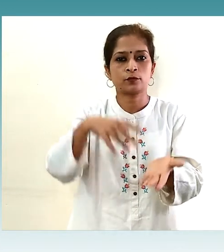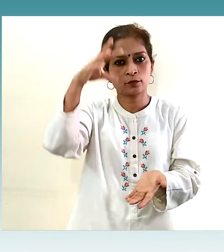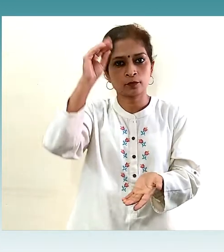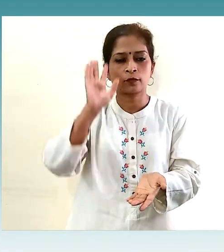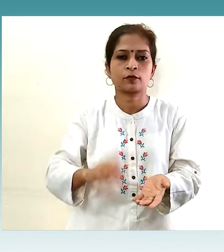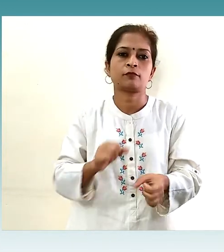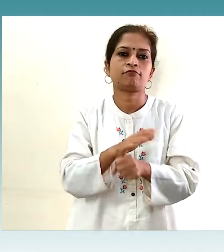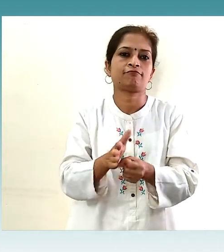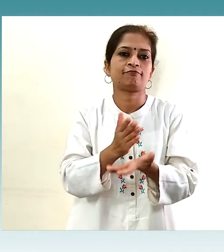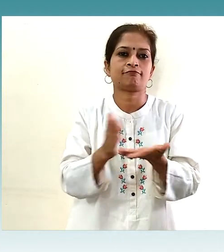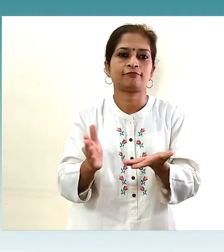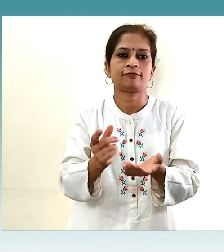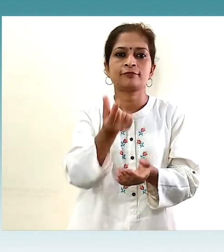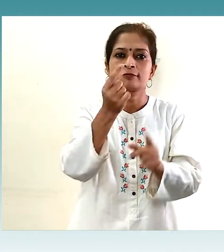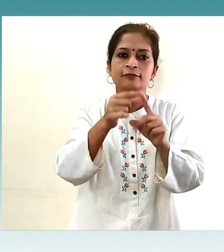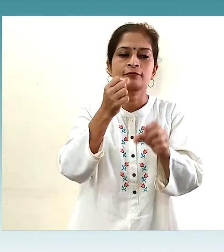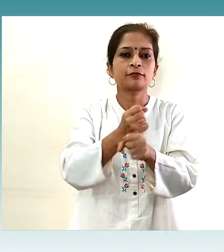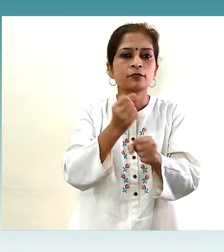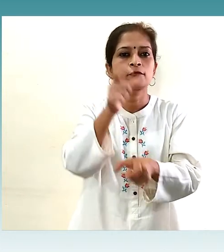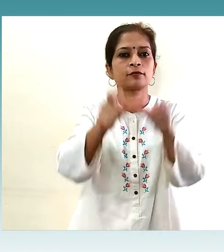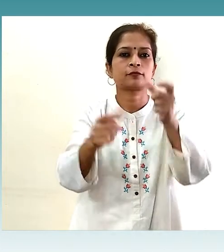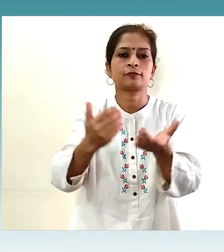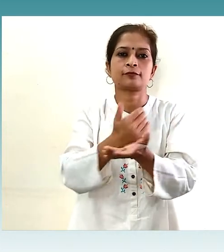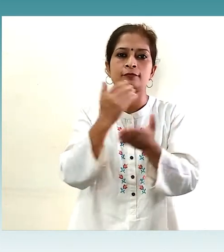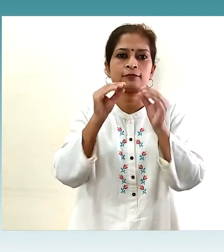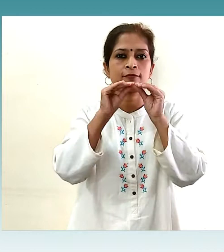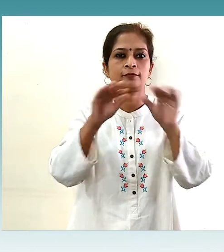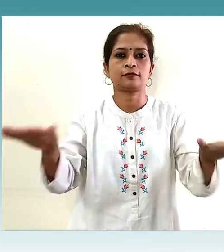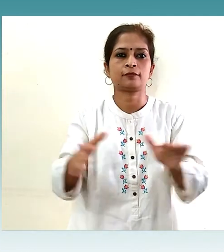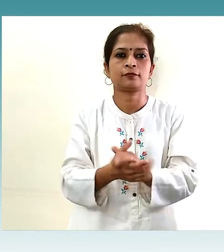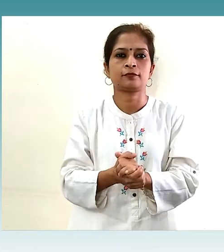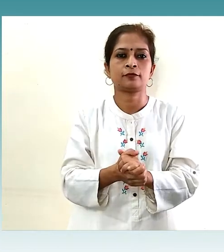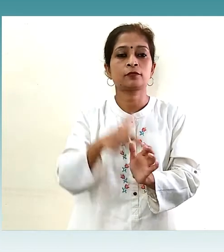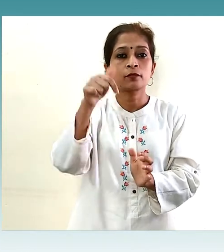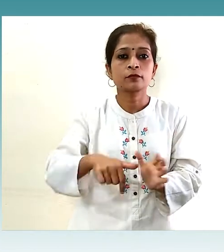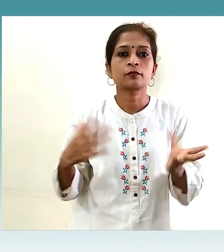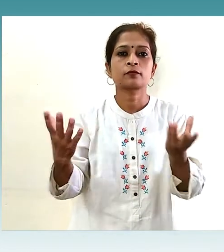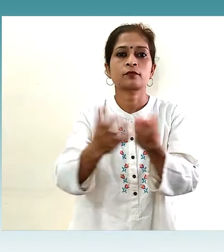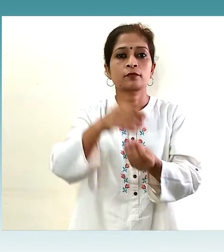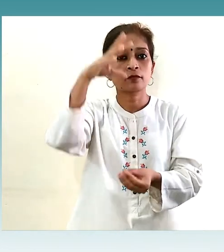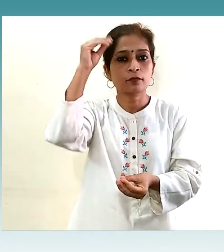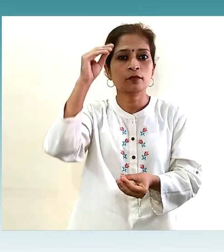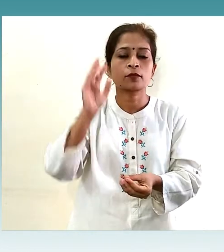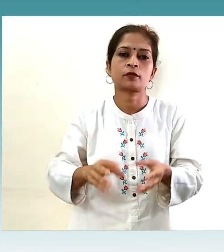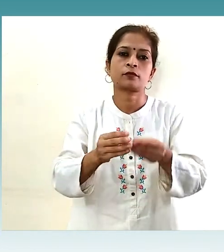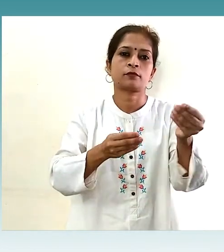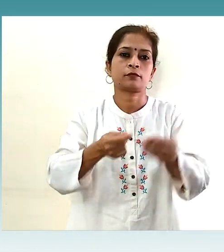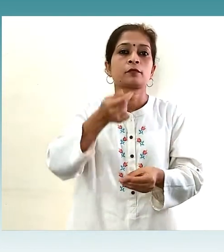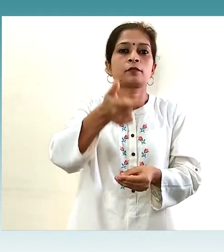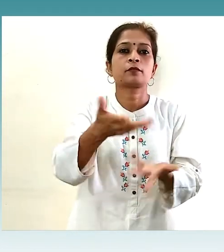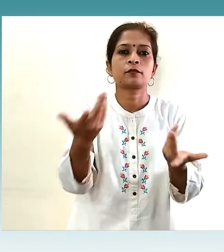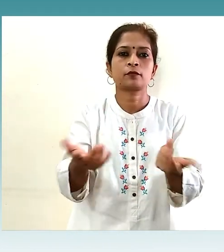को हर दिन हराएंगे उत्तर प्रदेश सरकार द्वारा जनहेत में जानी आज हम सीखेंगे बाजार में पेमिंट करना